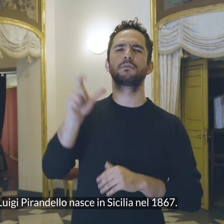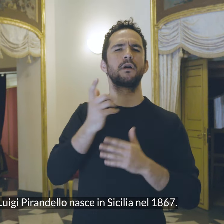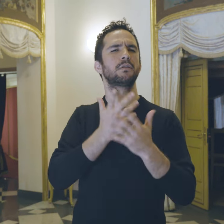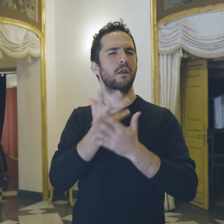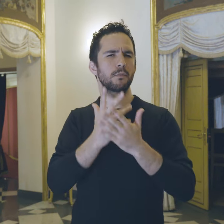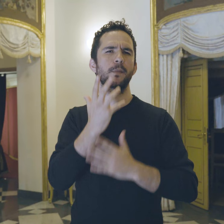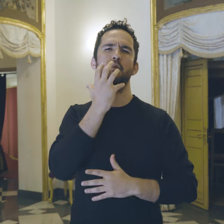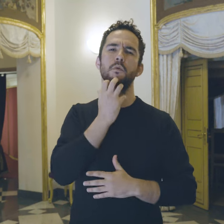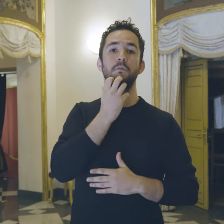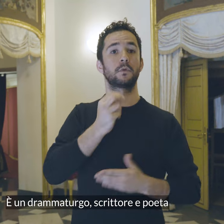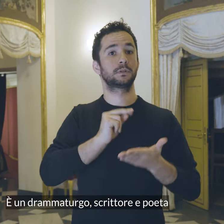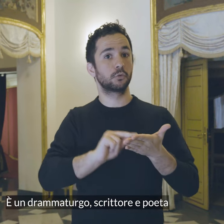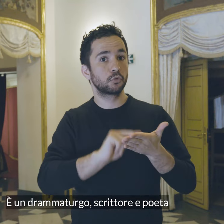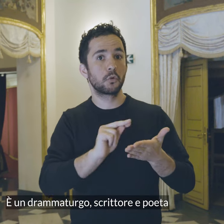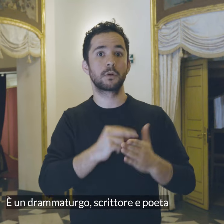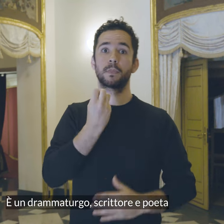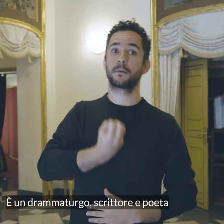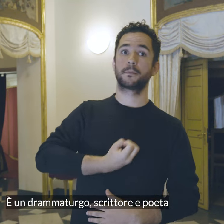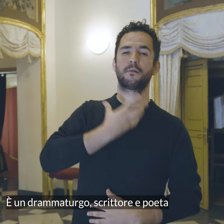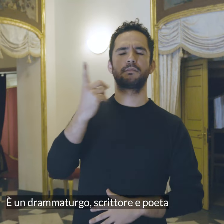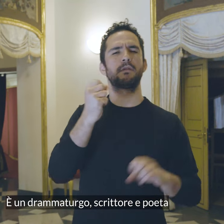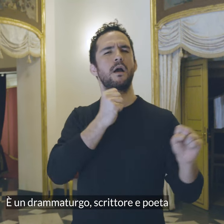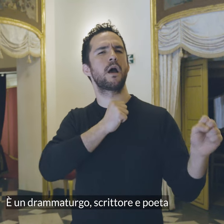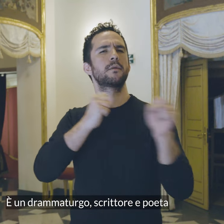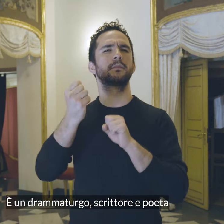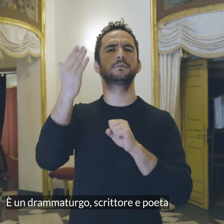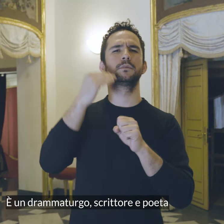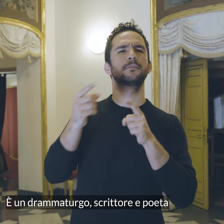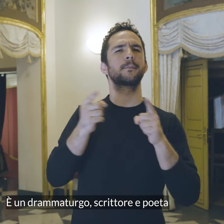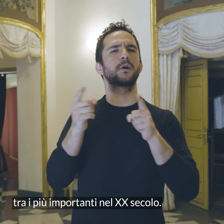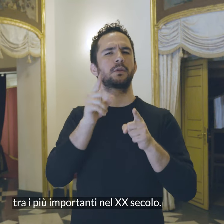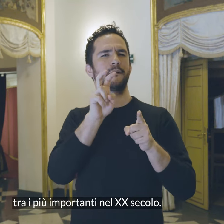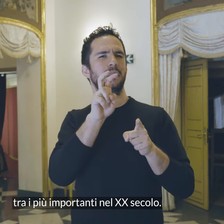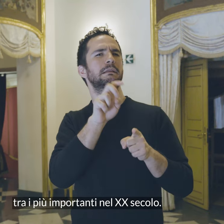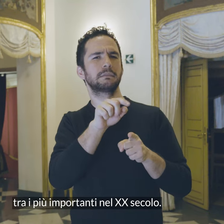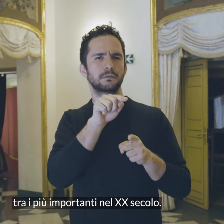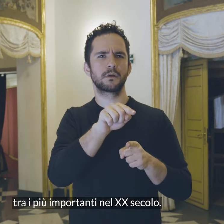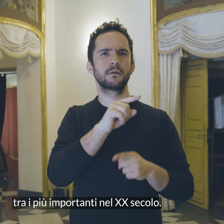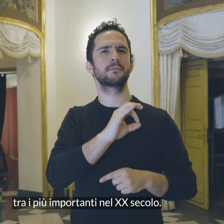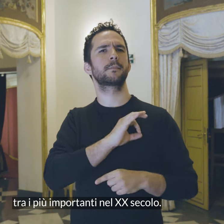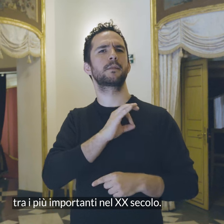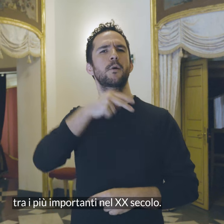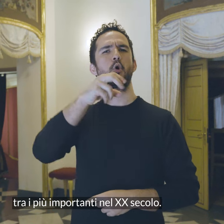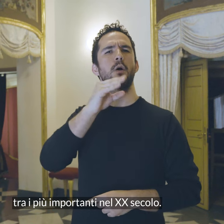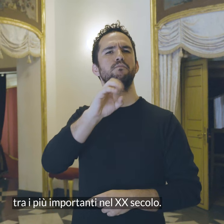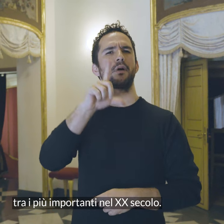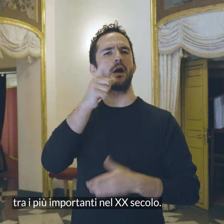È un drammaturgo, scrittore e poeta tra i più importanti del XX secolo